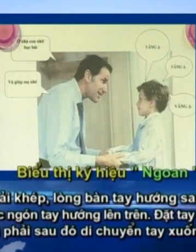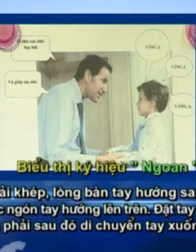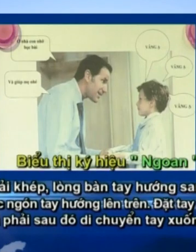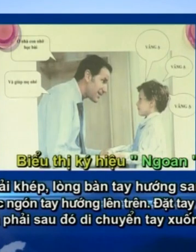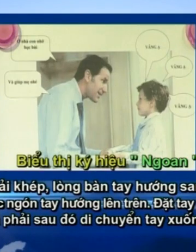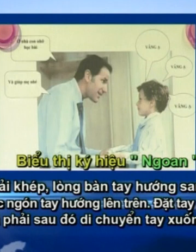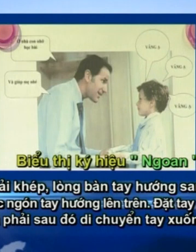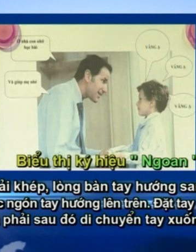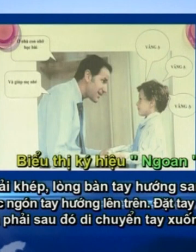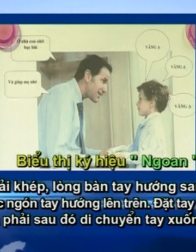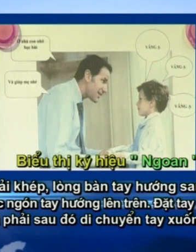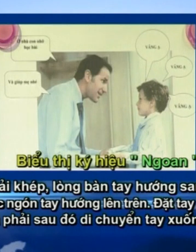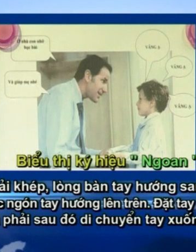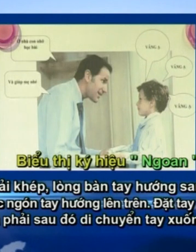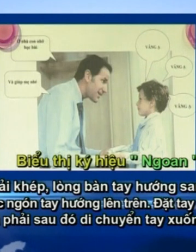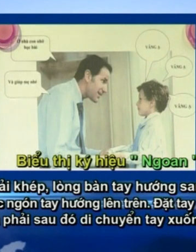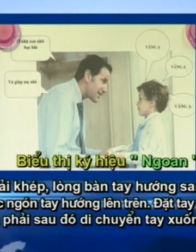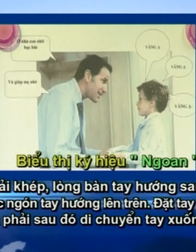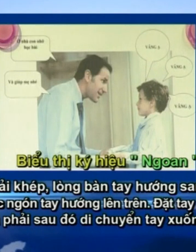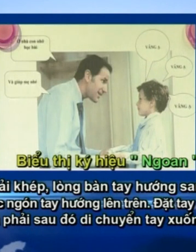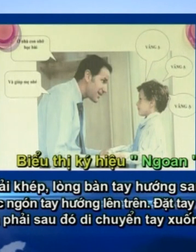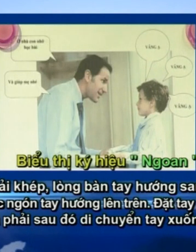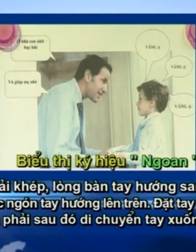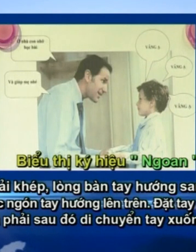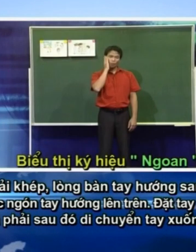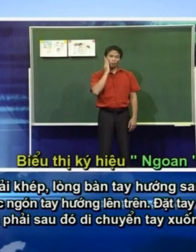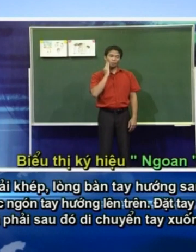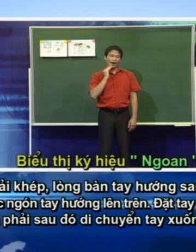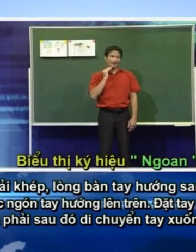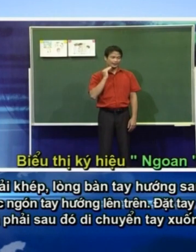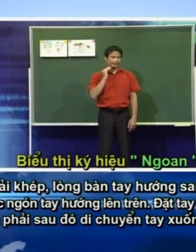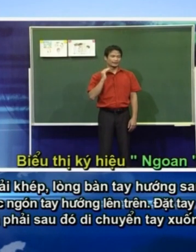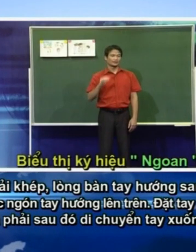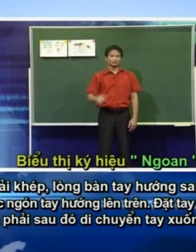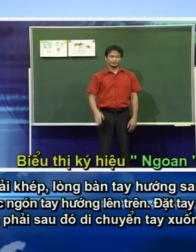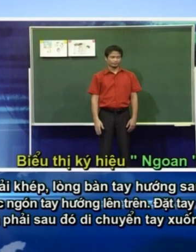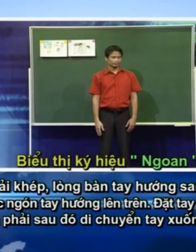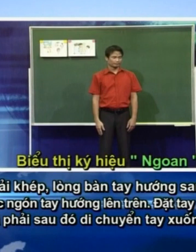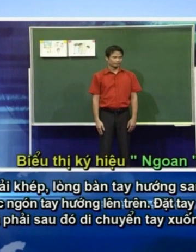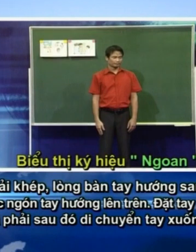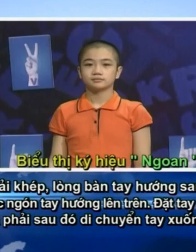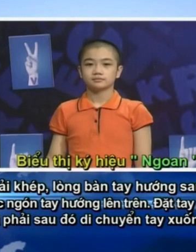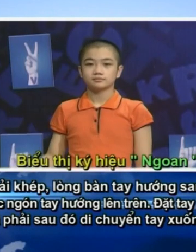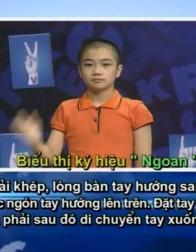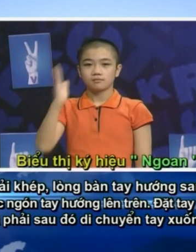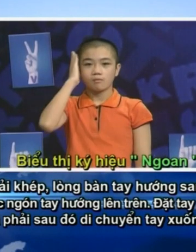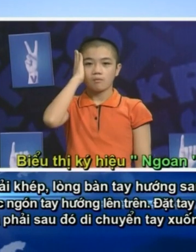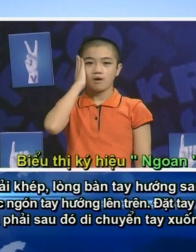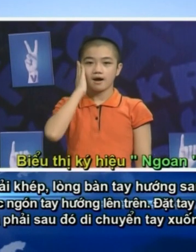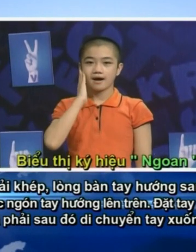Cách biểu thị ký hiệu Ngoan như sau Tay phải khép Lòng bàn tay hướng sang trái Động các ngón tay hướng lên trên